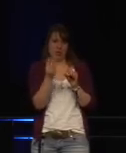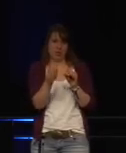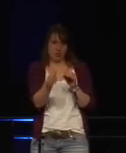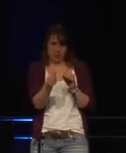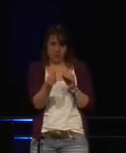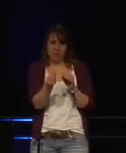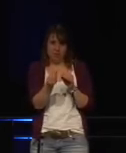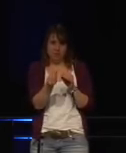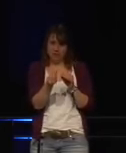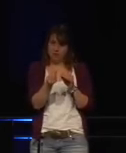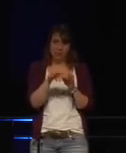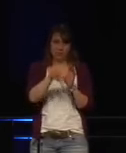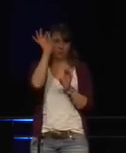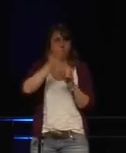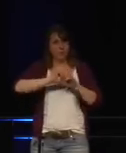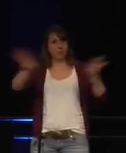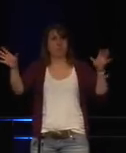im Internet veröffentlicht.